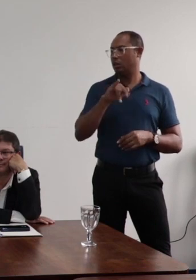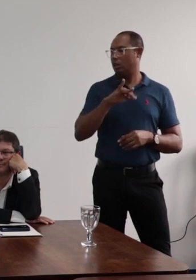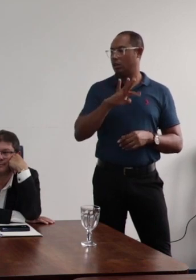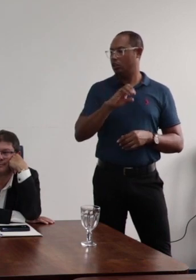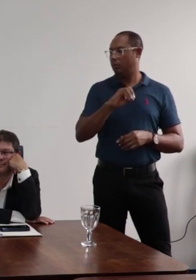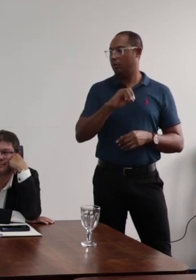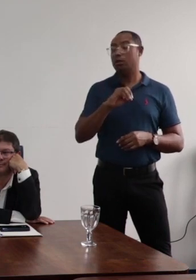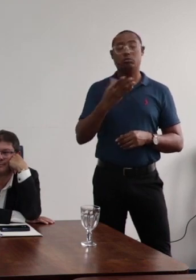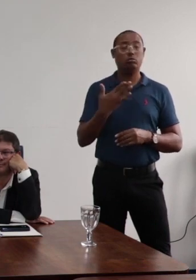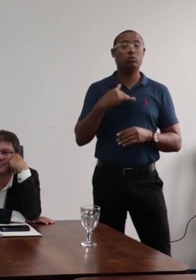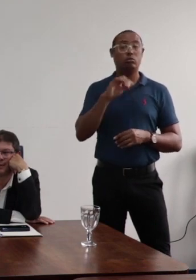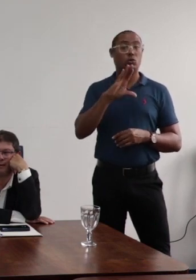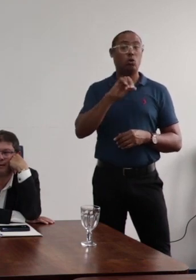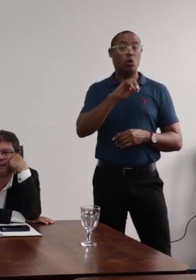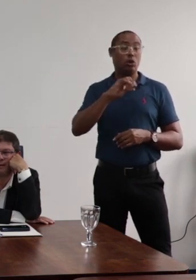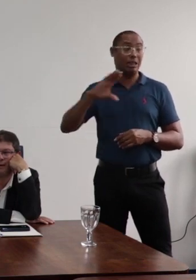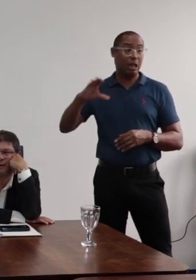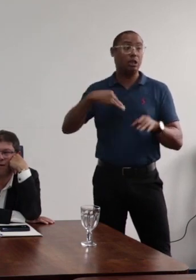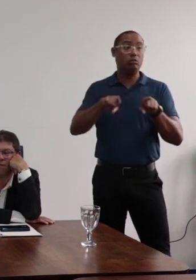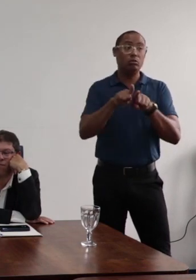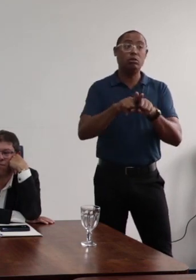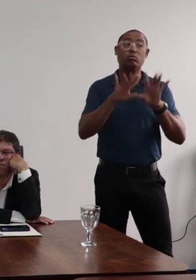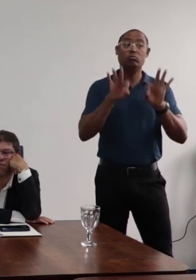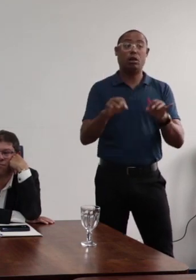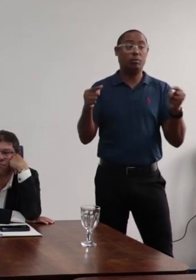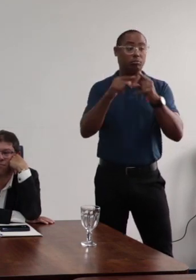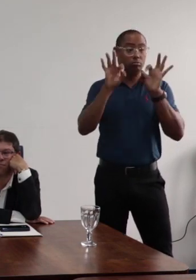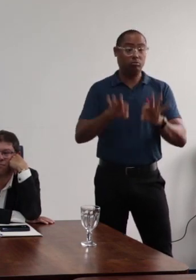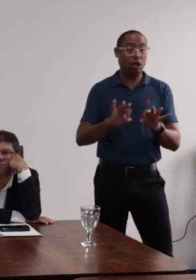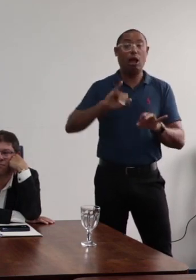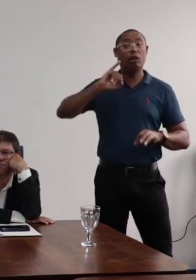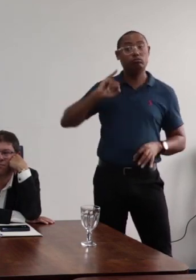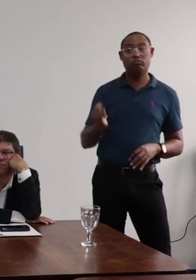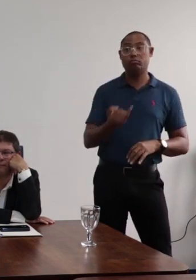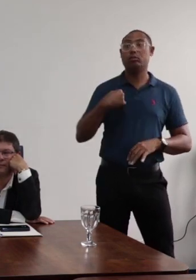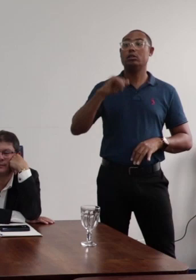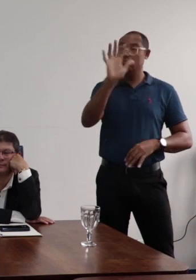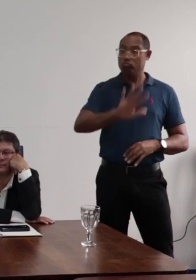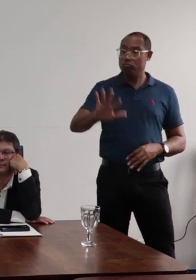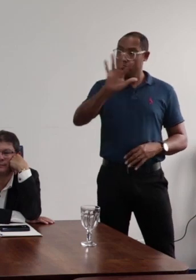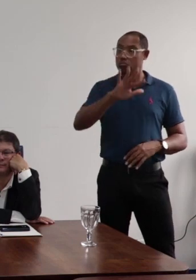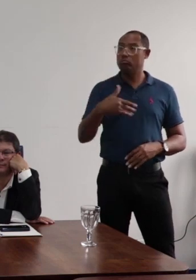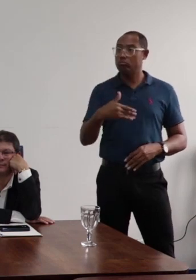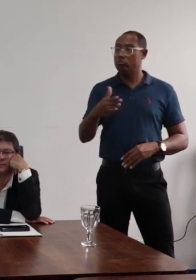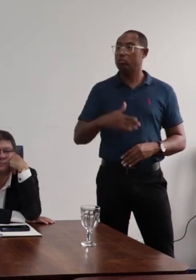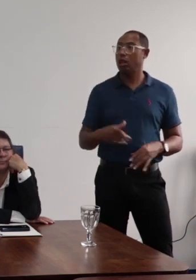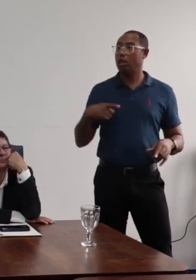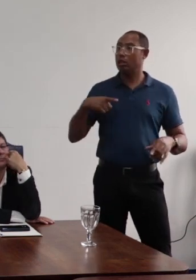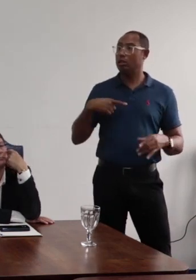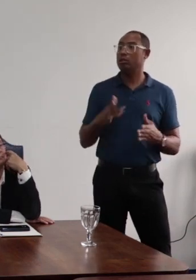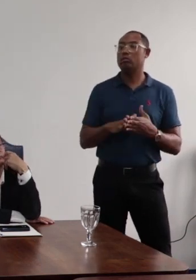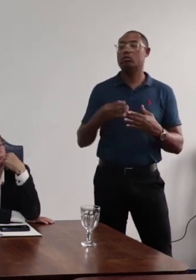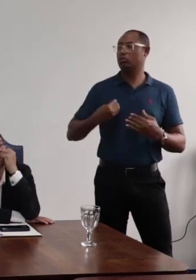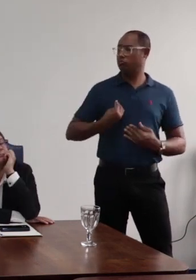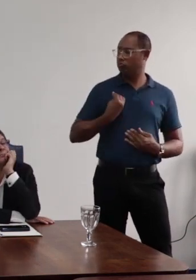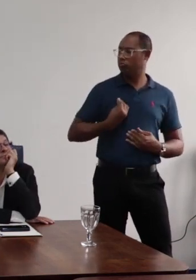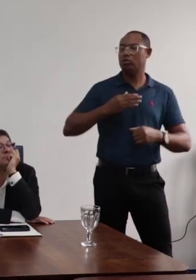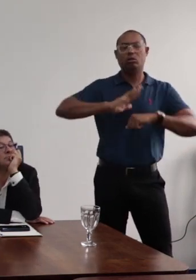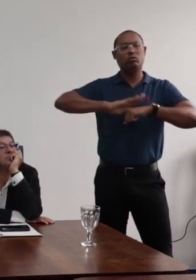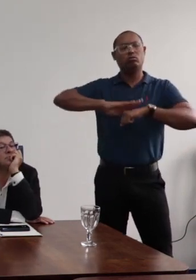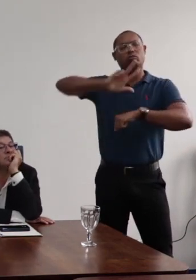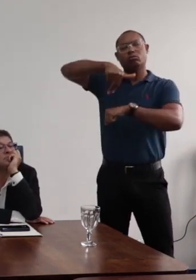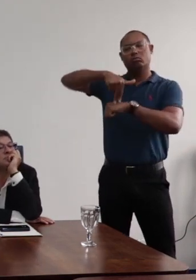geral do CONAC, como também, eu acho que é o mais adequado, aproveitando esse novo cenário de presencialidade,